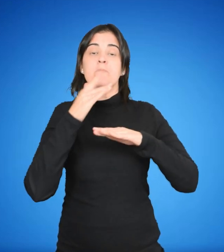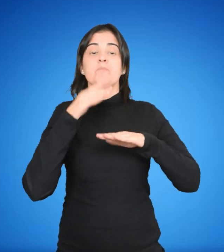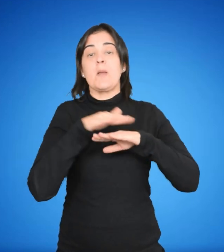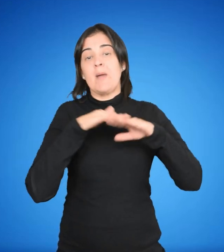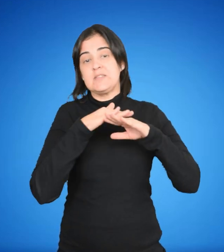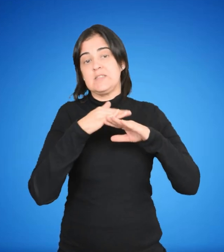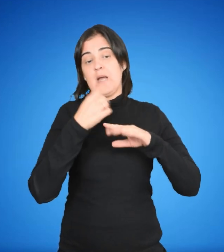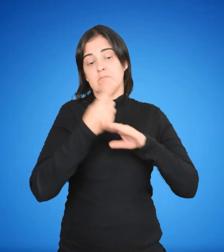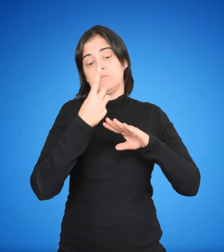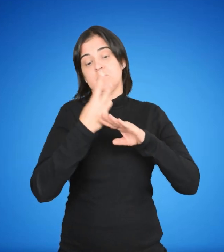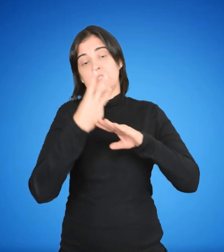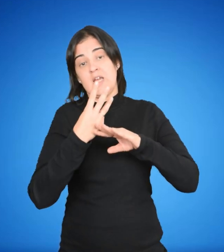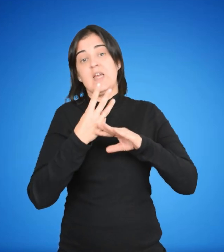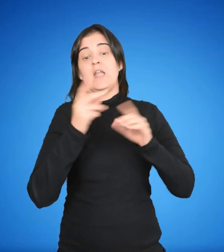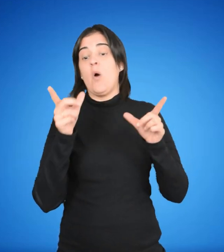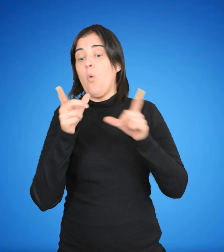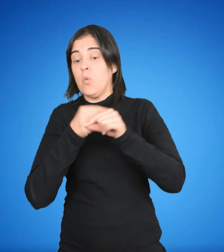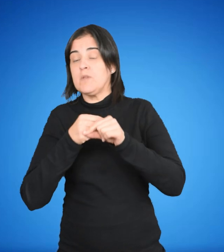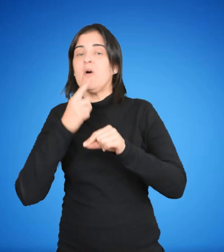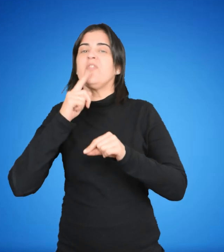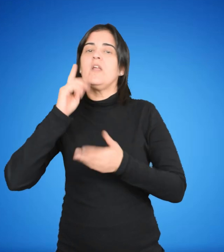básica y constituye el último tramo de la educación obligatoria.